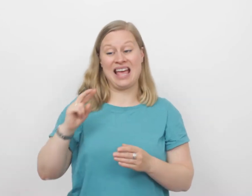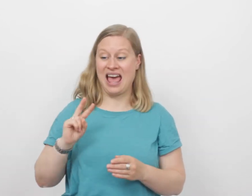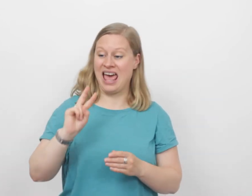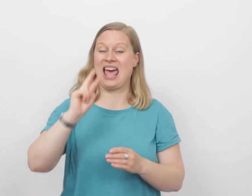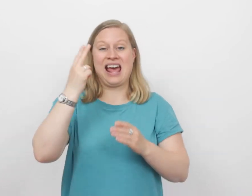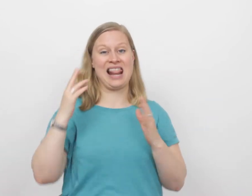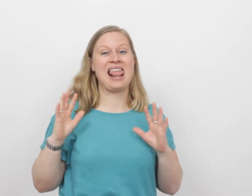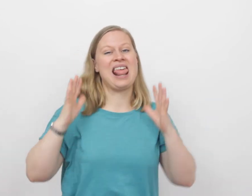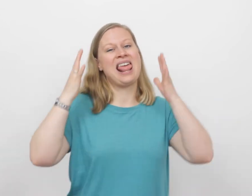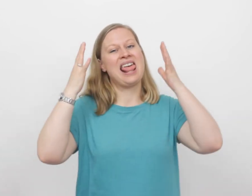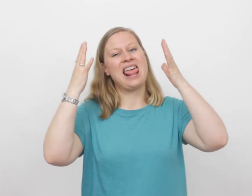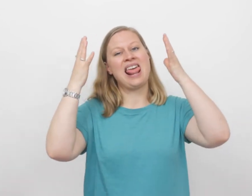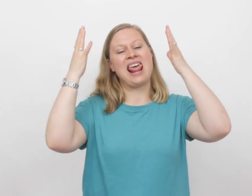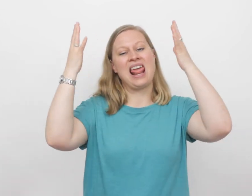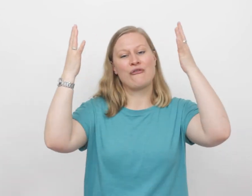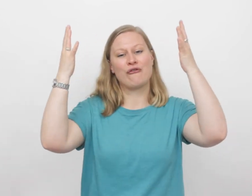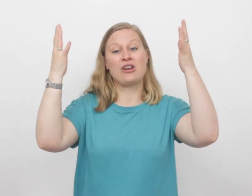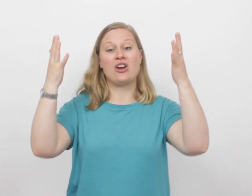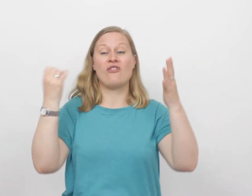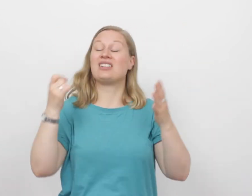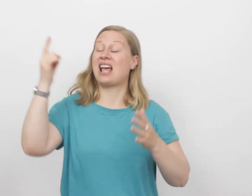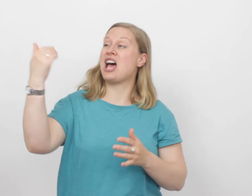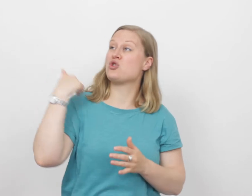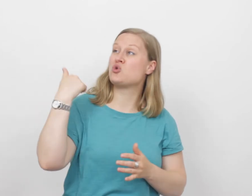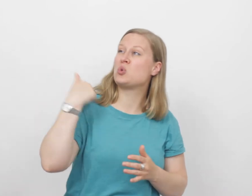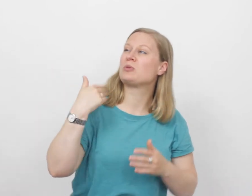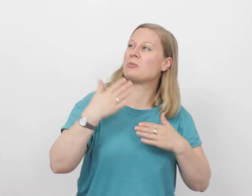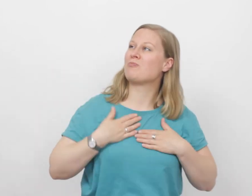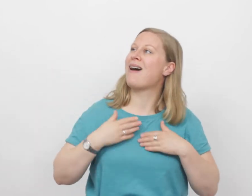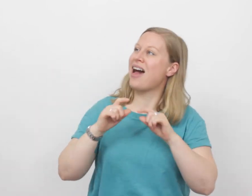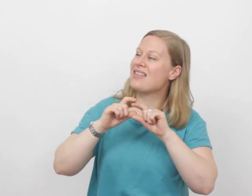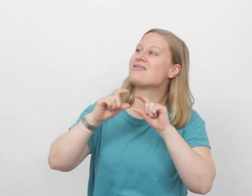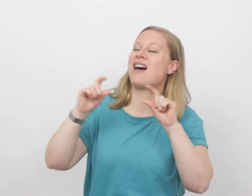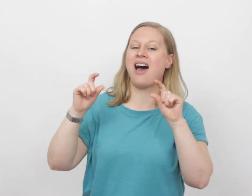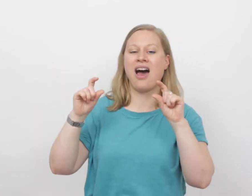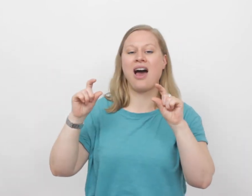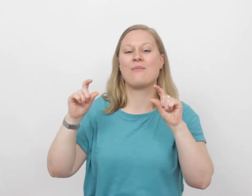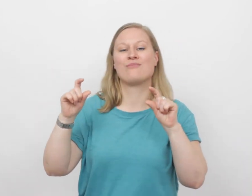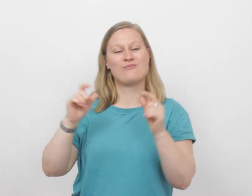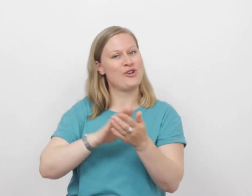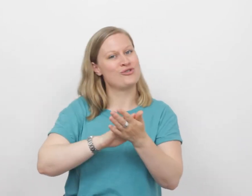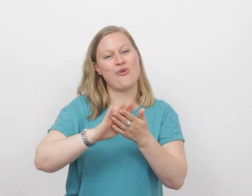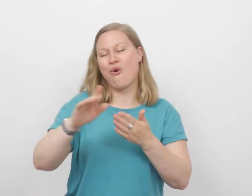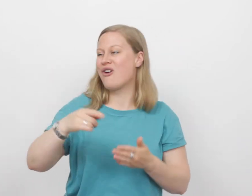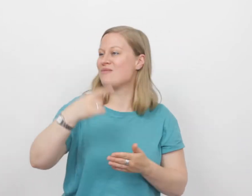herleef Want hij roept mij nou Nooit